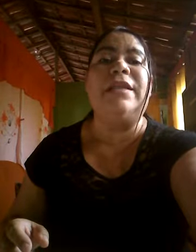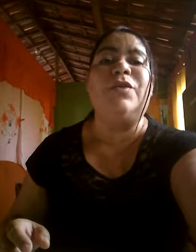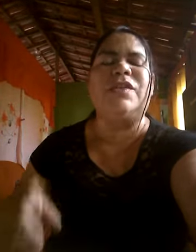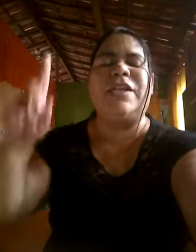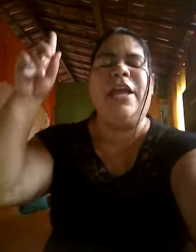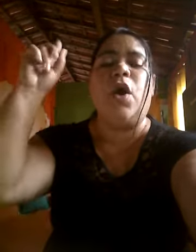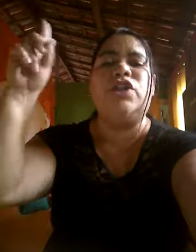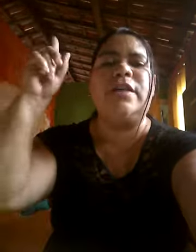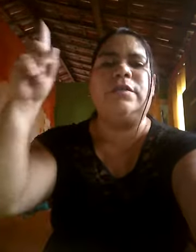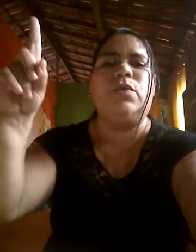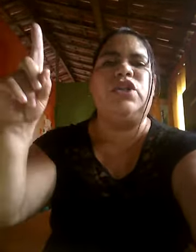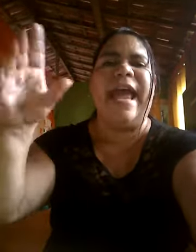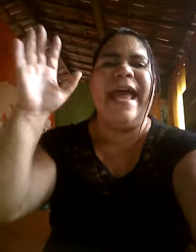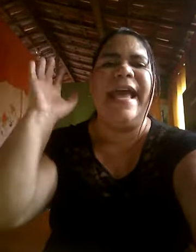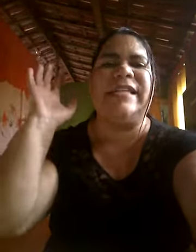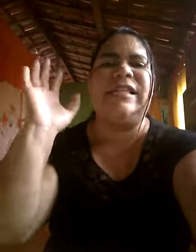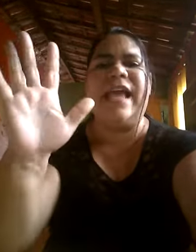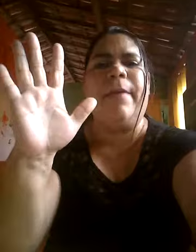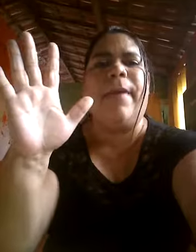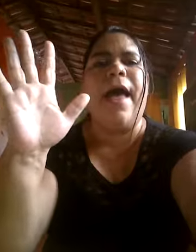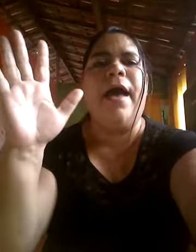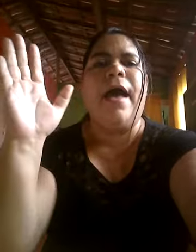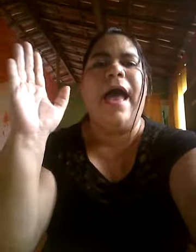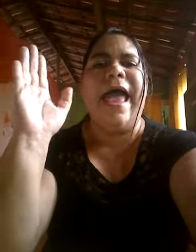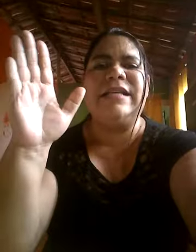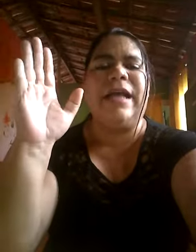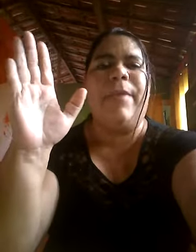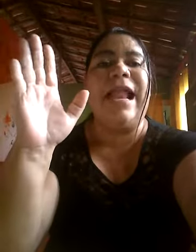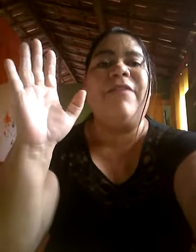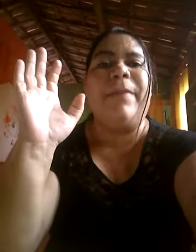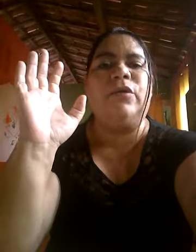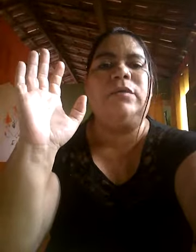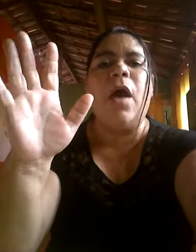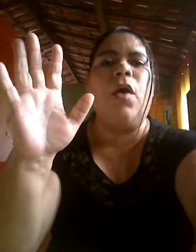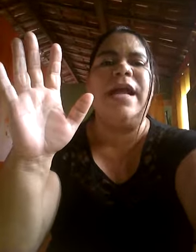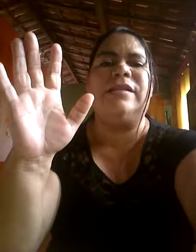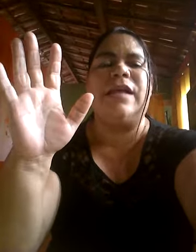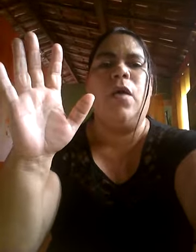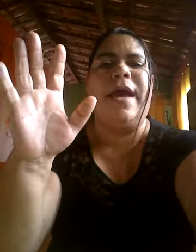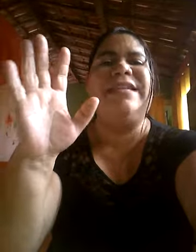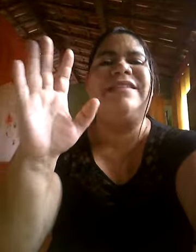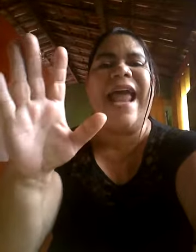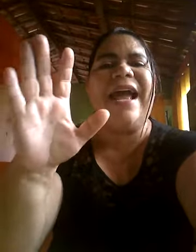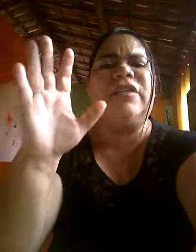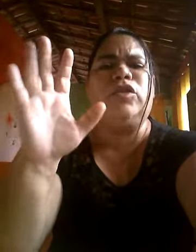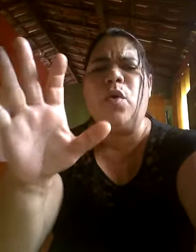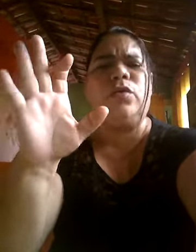do Senhor Jesus, receba esta palavra para o teu coração Entrega a todos